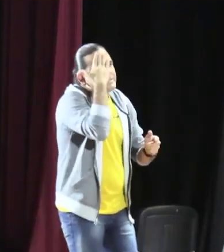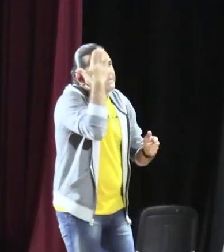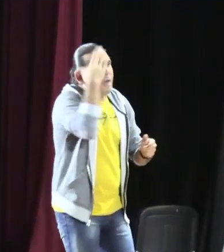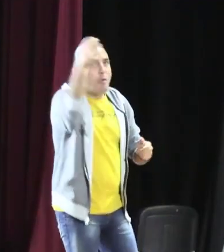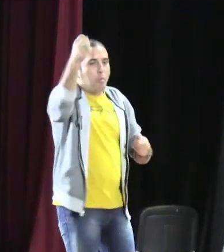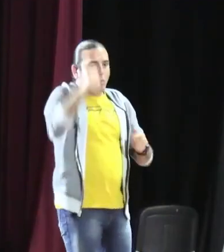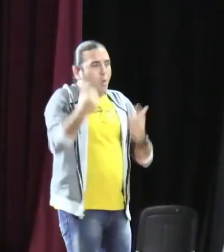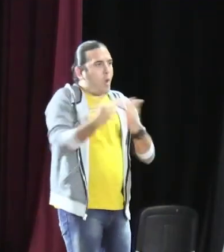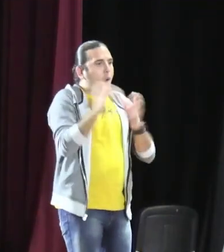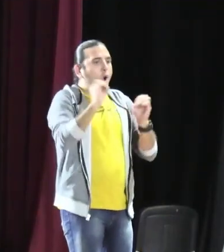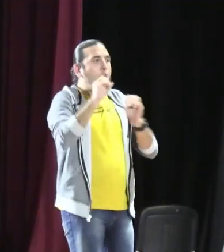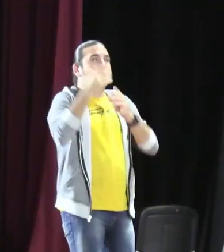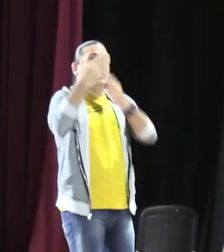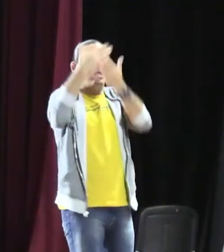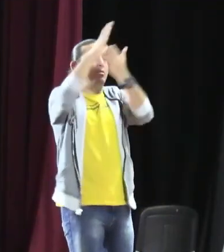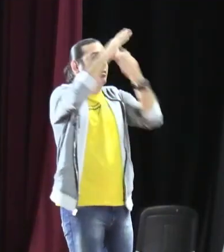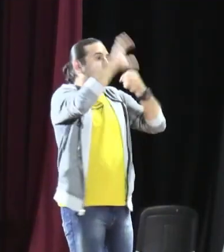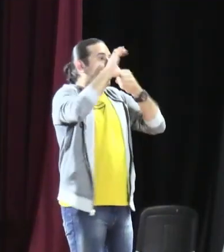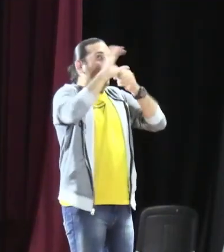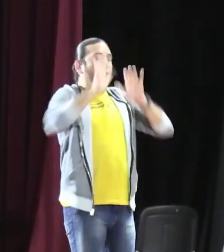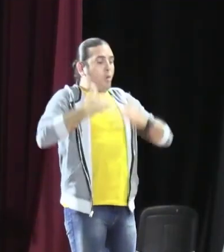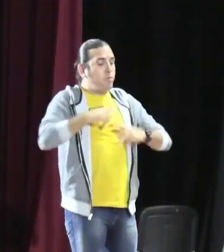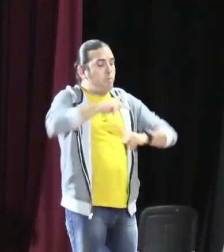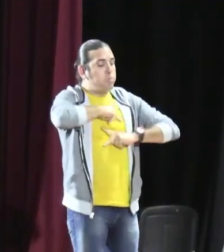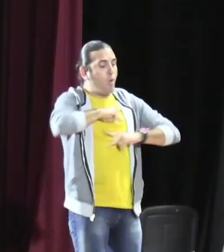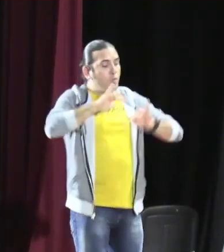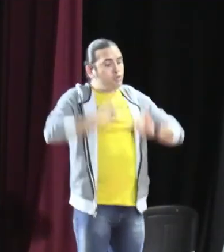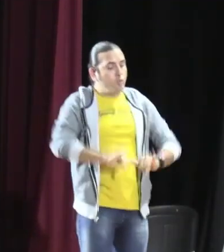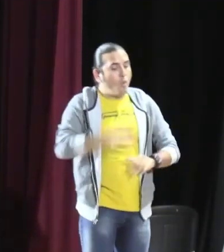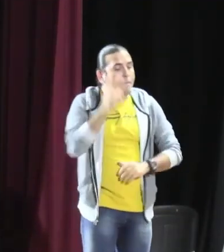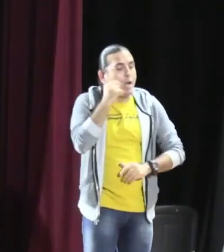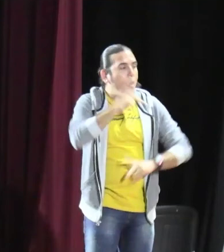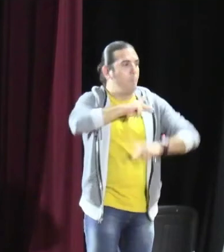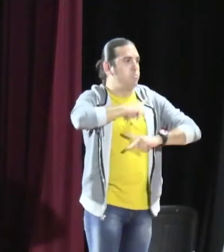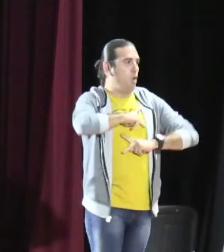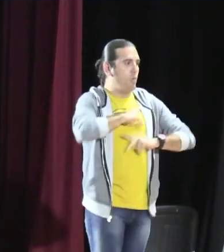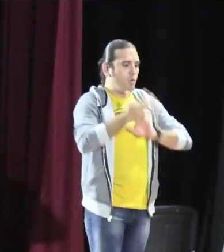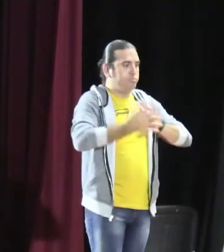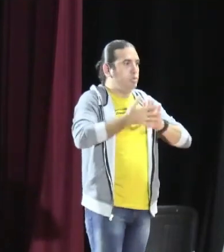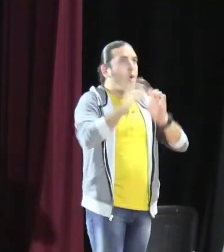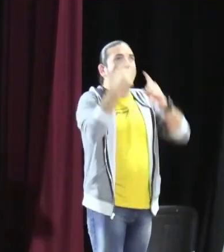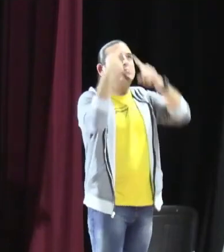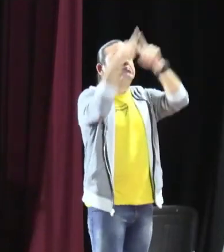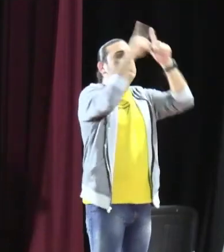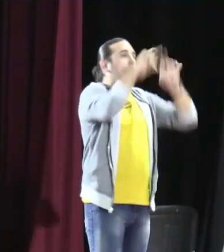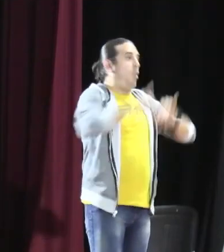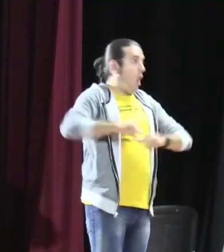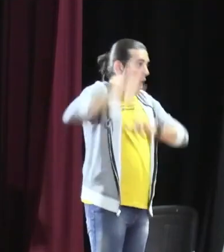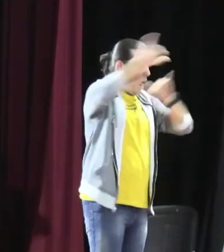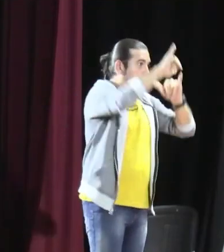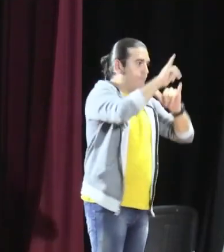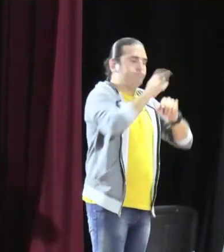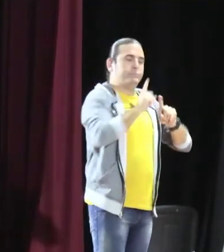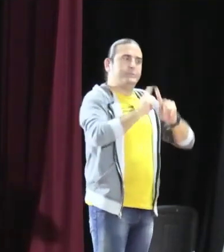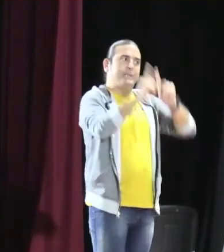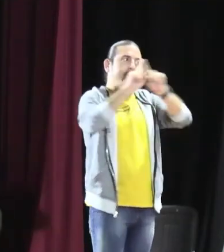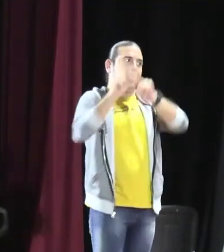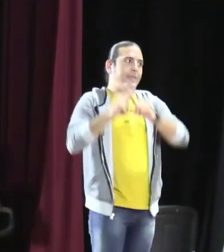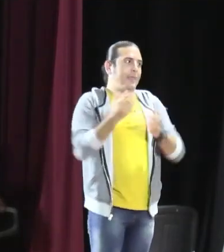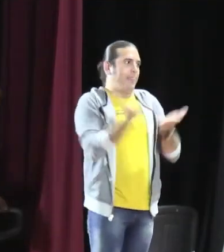¿Esto va a afectar a los niños? Ahí mi pregunta es, las diferentes partes de Colombia, pues, tienen diferentes señas. El